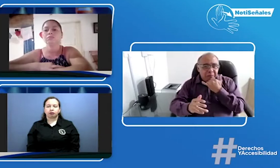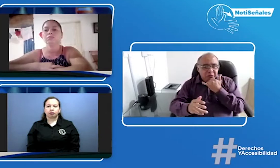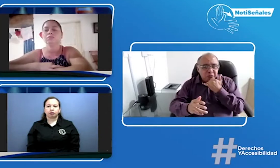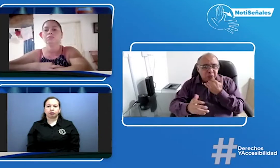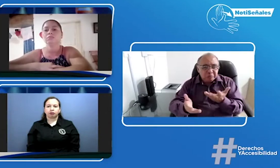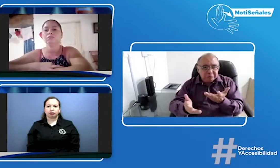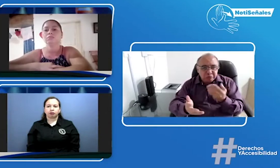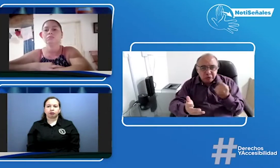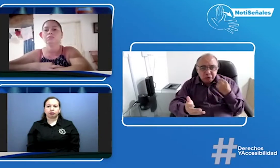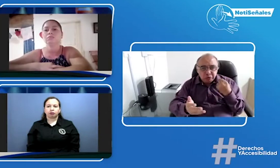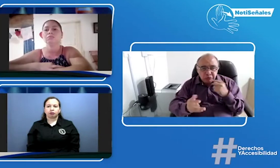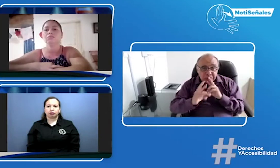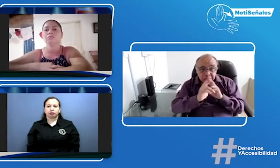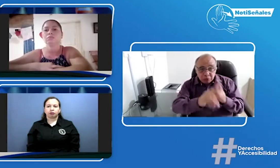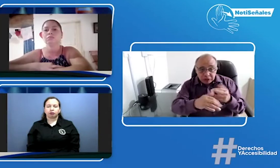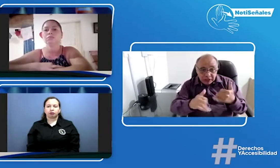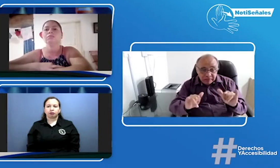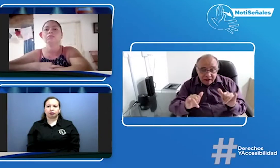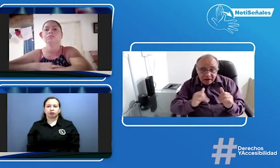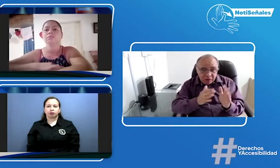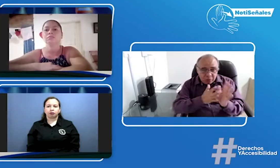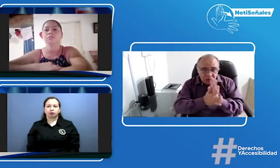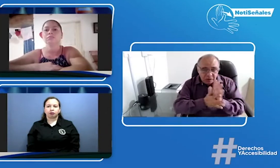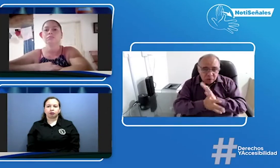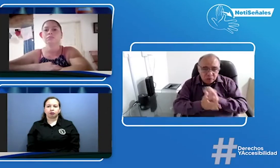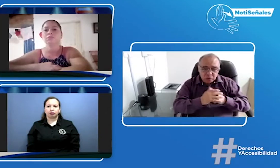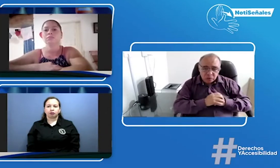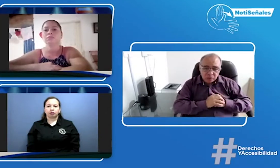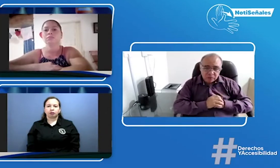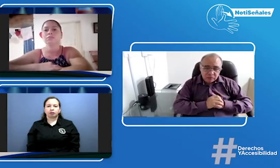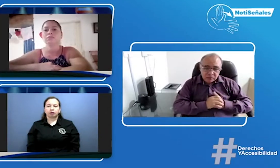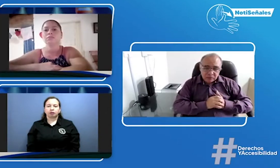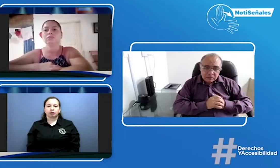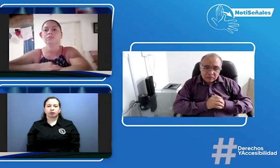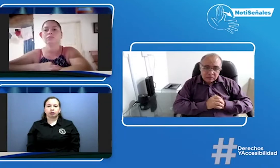interpuso un recurso, respondió. ¿Qué fue lo que respondieron? ¿Qué les dijeron?